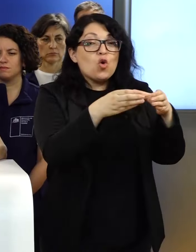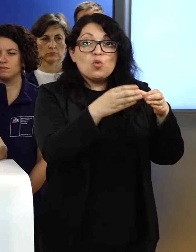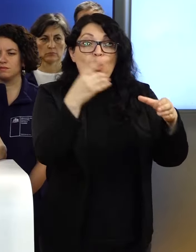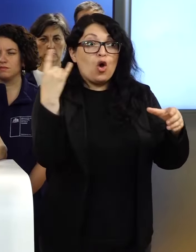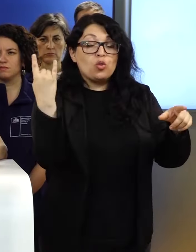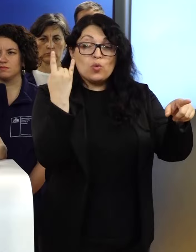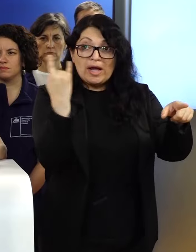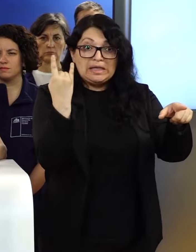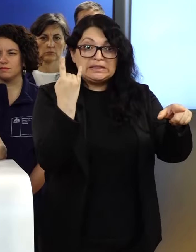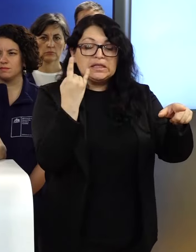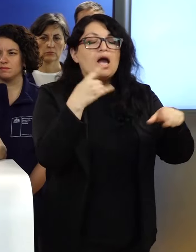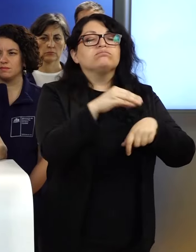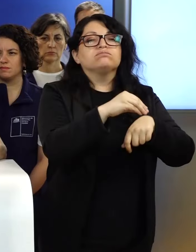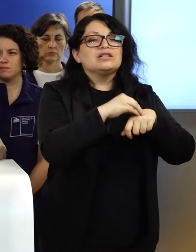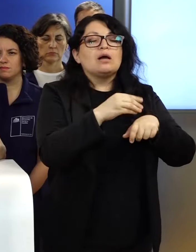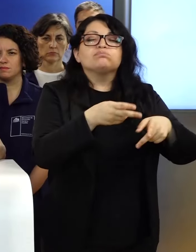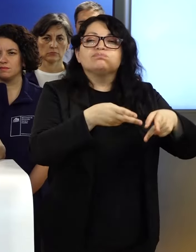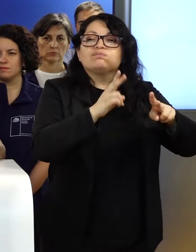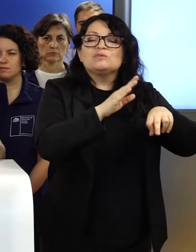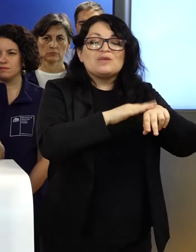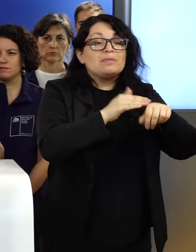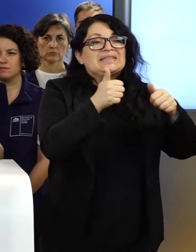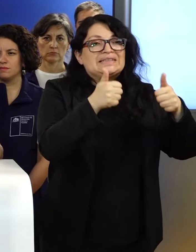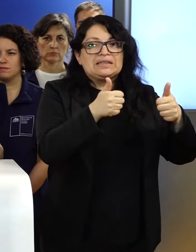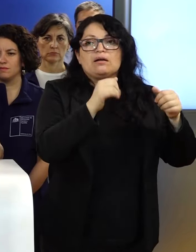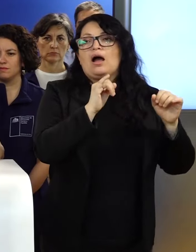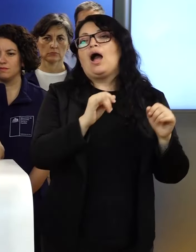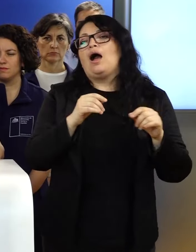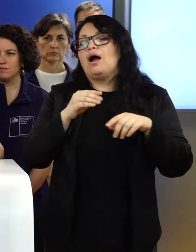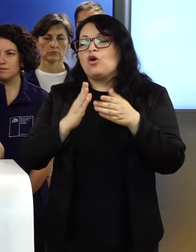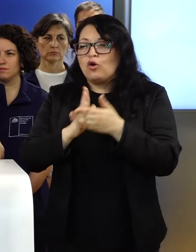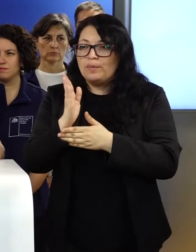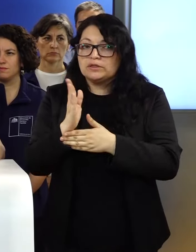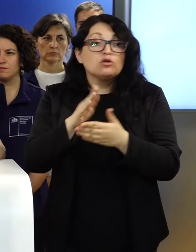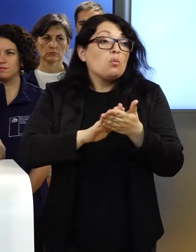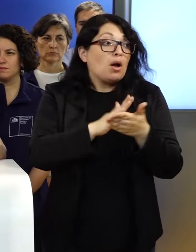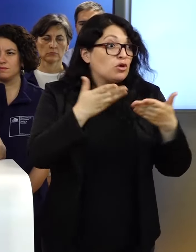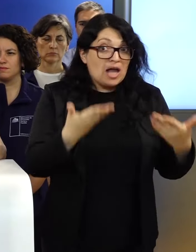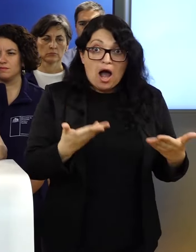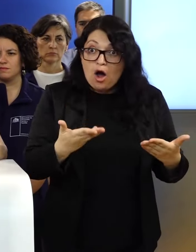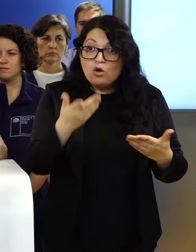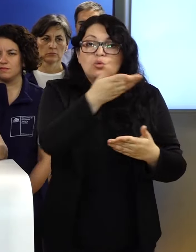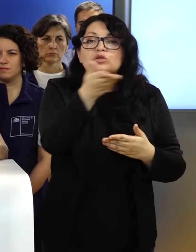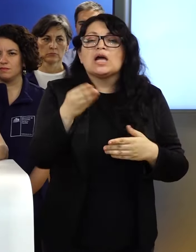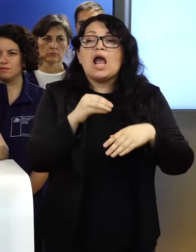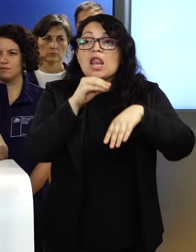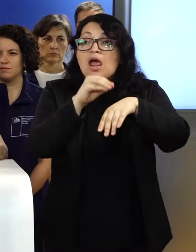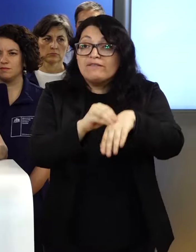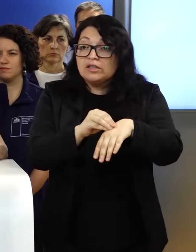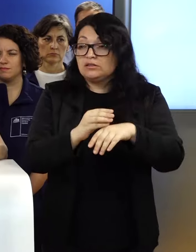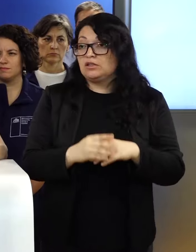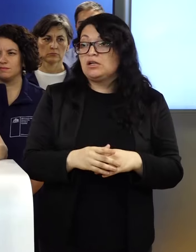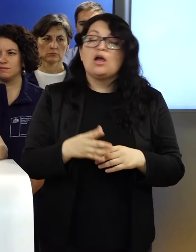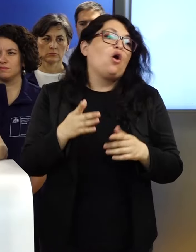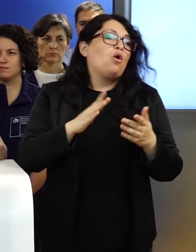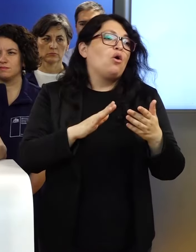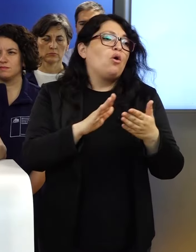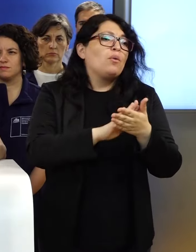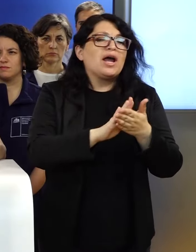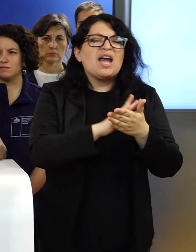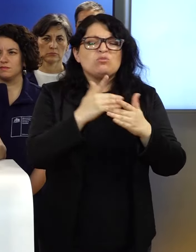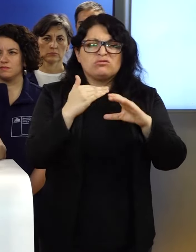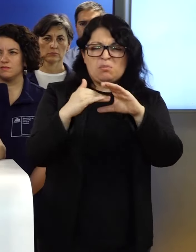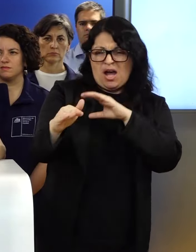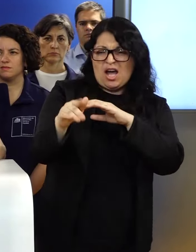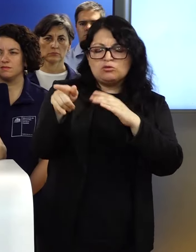maniobrando en la zona del incendio. Por lo tanto, cualquier aviso que reciban en estos días que los está viendo de comunicaciones